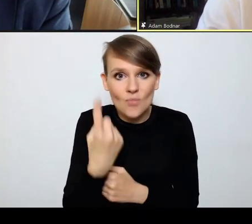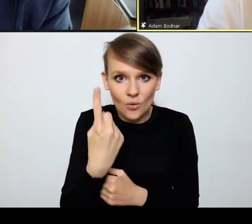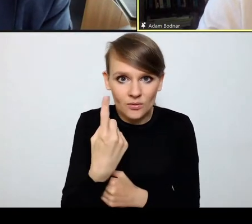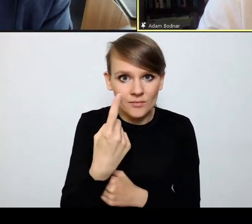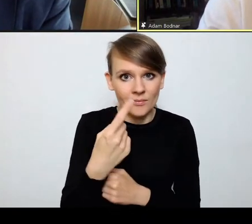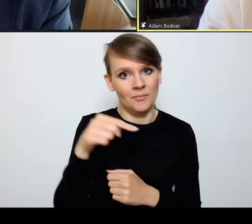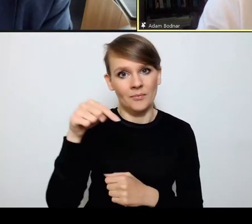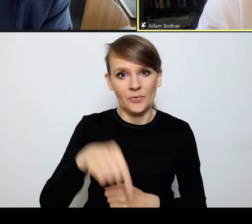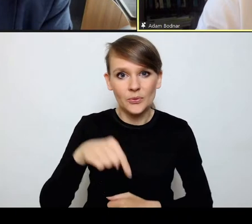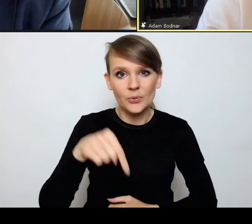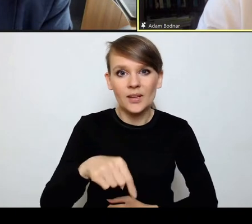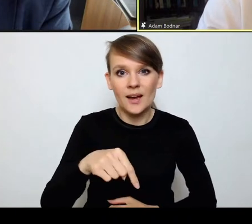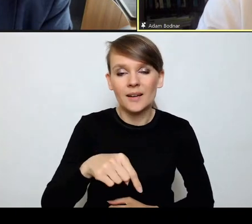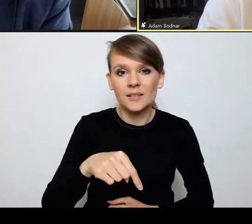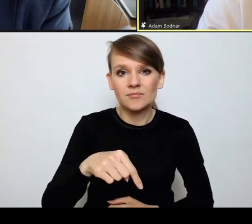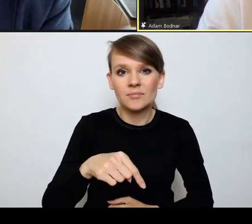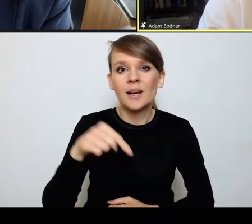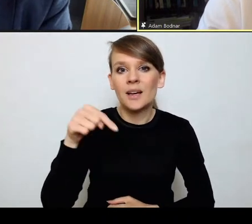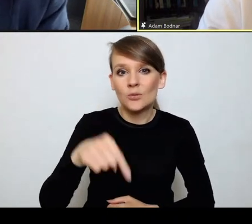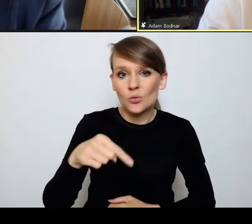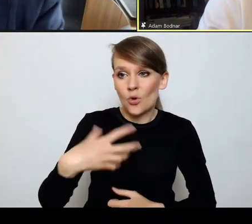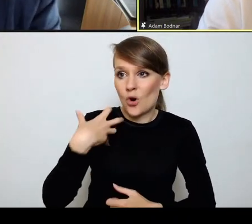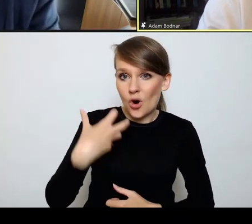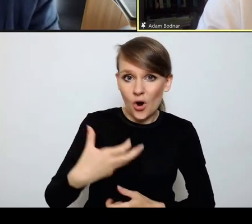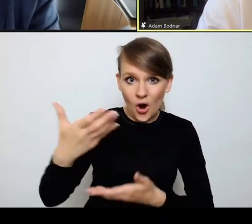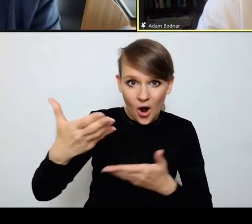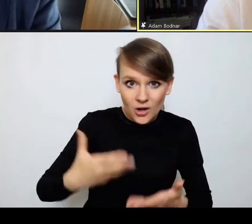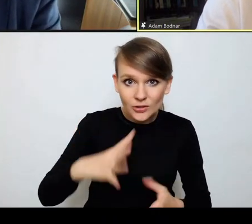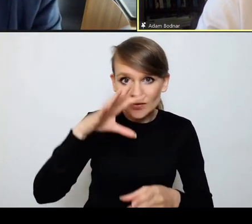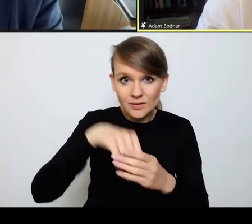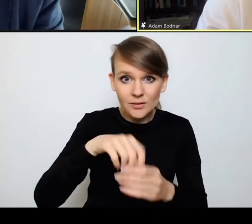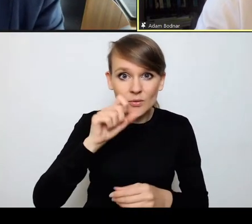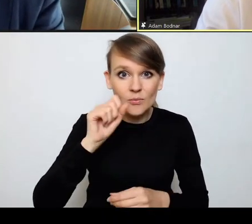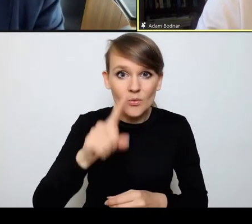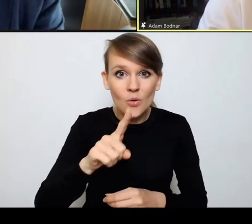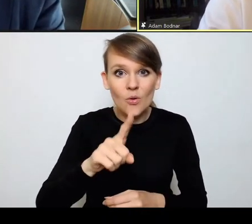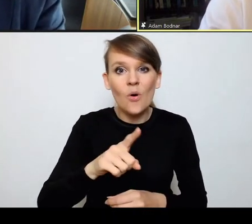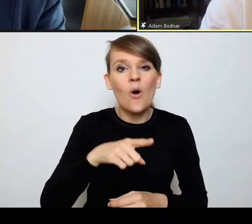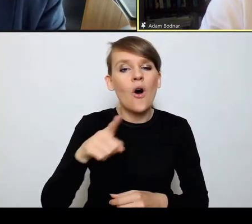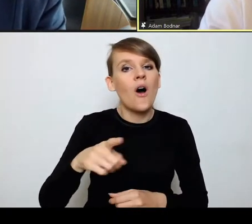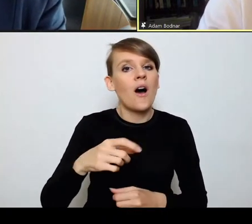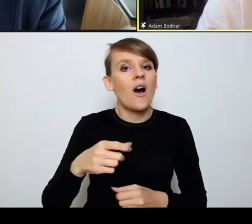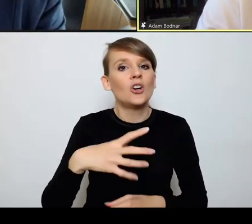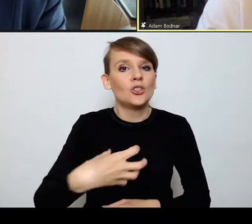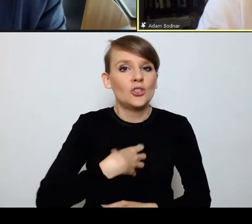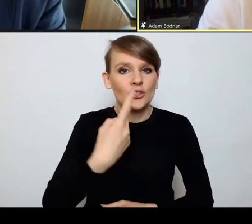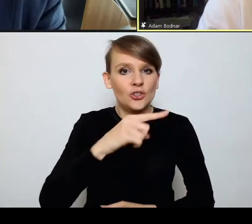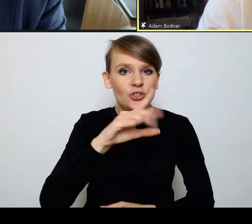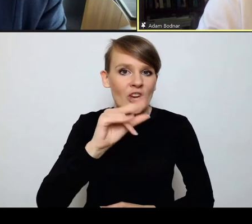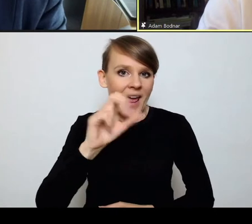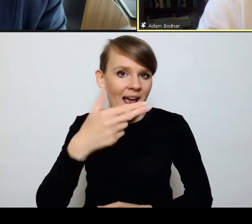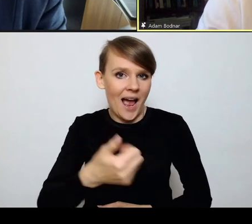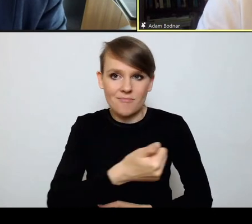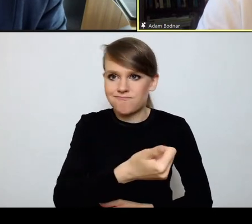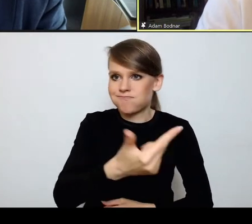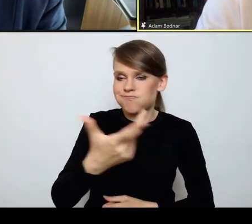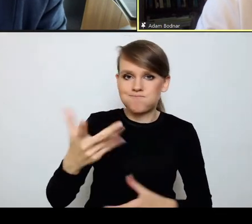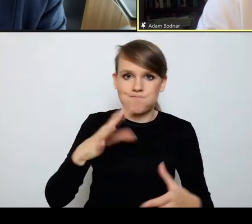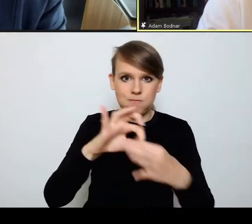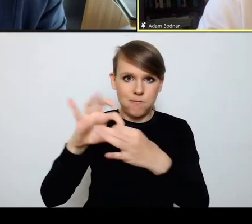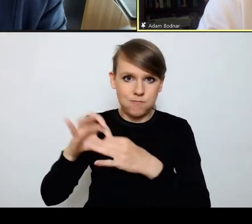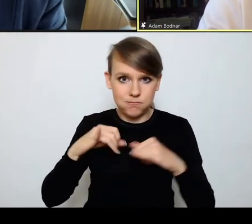mamy tutaj wśród naszych gości zgromadzone tak zwane połączone siły dziekańskie, a mianowicie mamy dziekanów